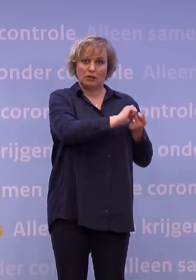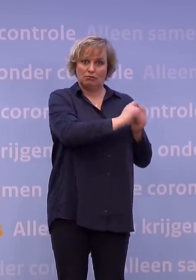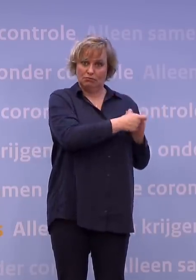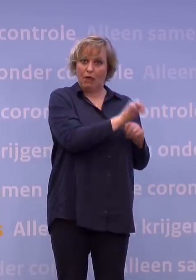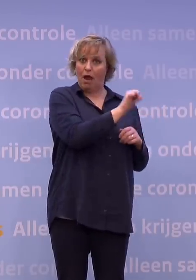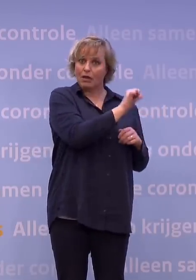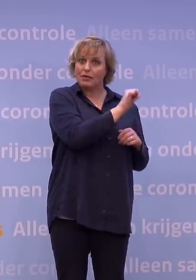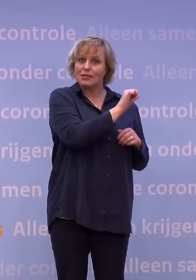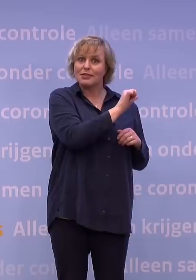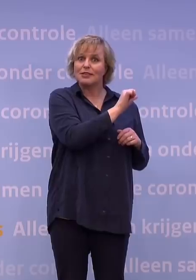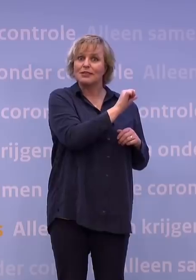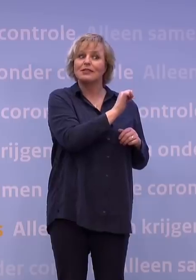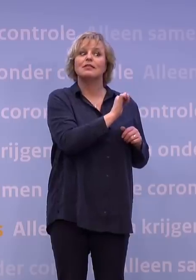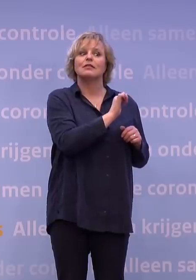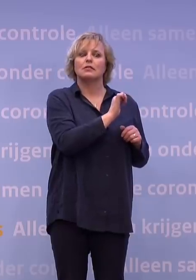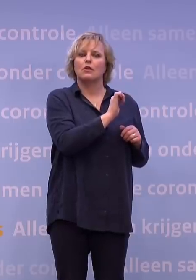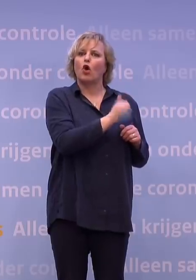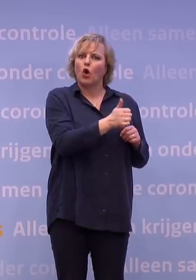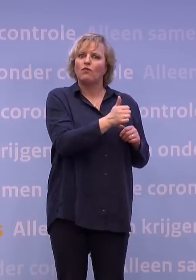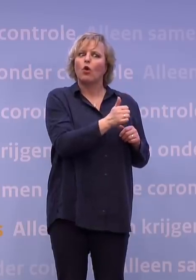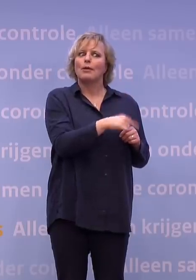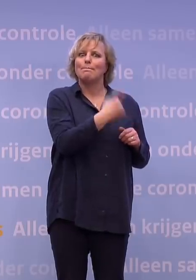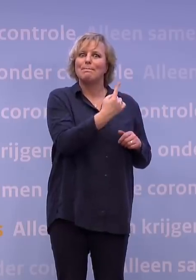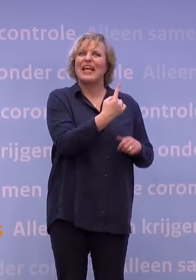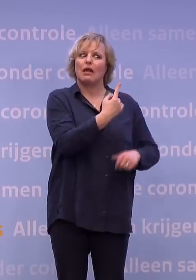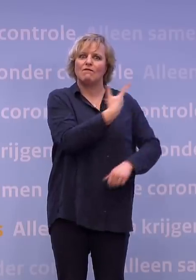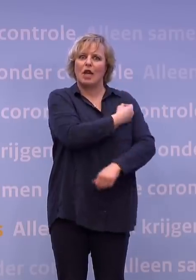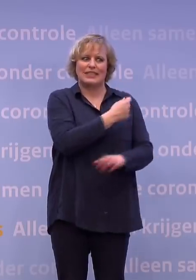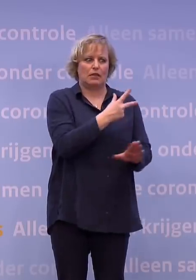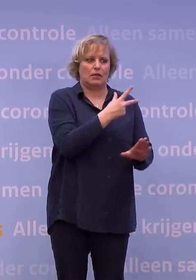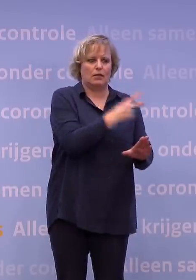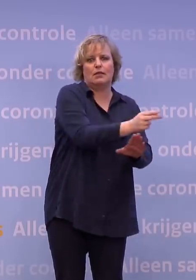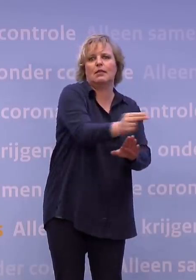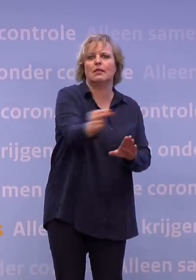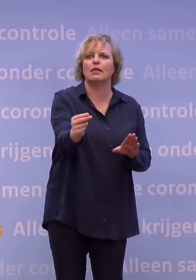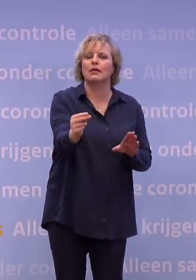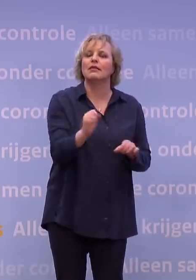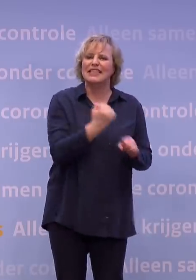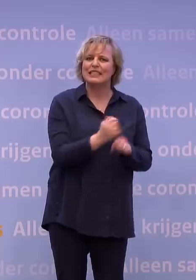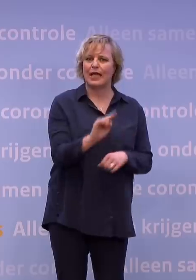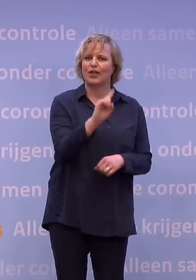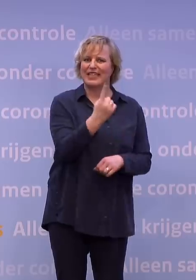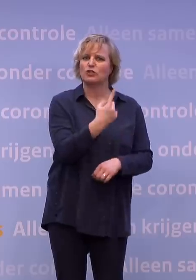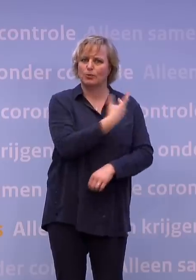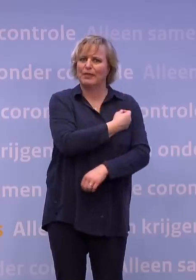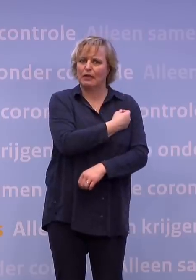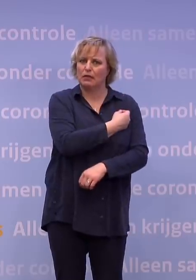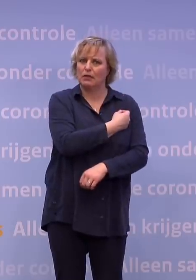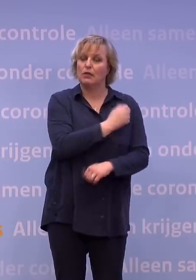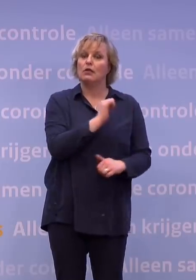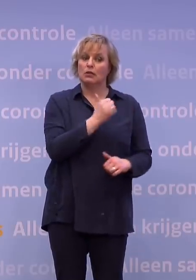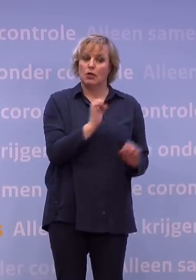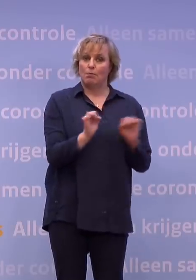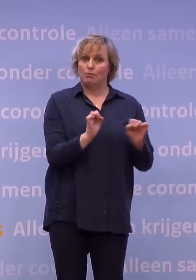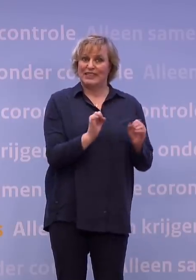op deze manier zorgen dat ik meer vaccins kan zetten in een kortere tijd. In ieder geval die eerste prik, zodat daar een zekere